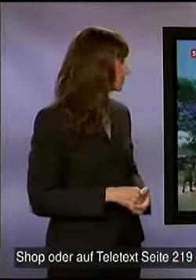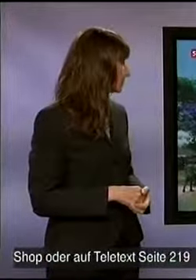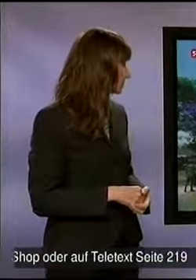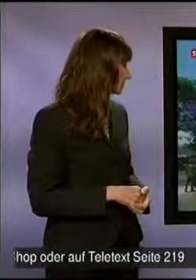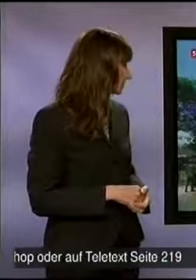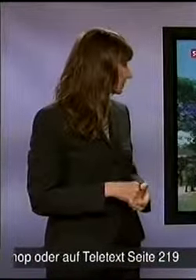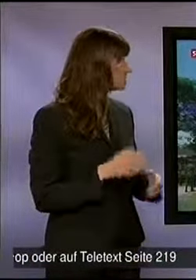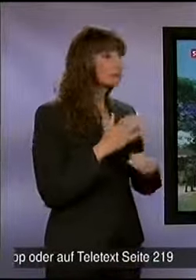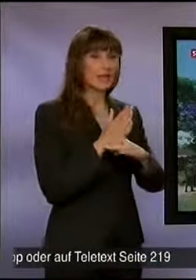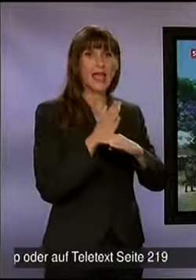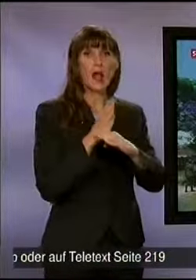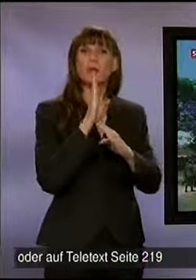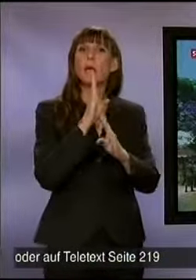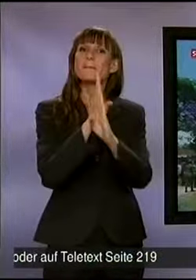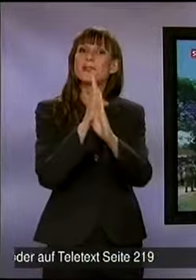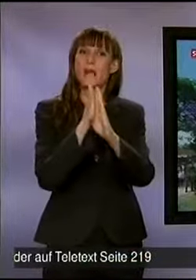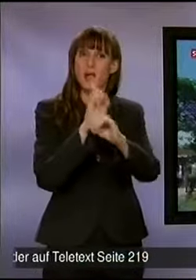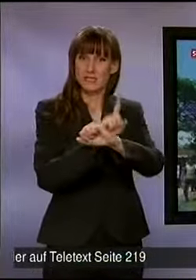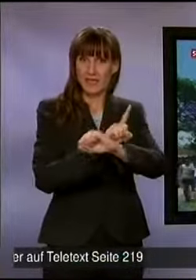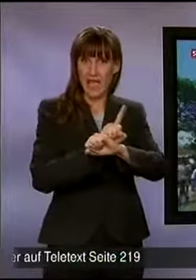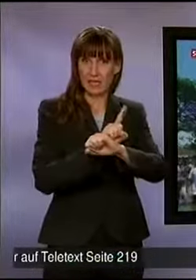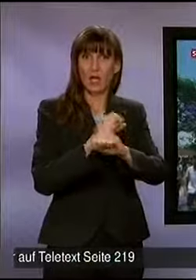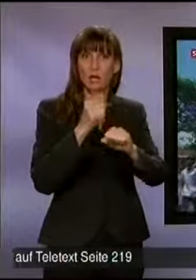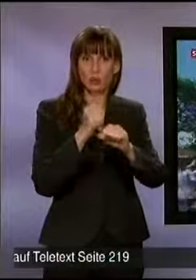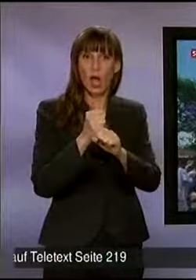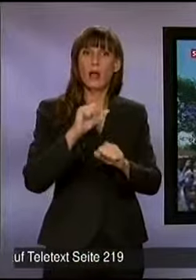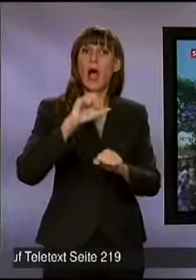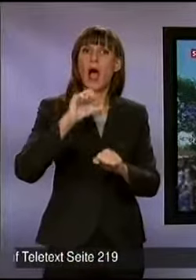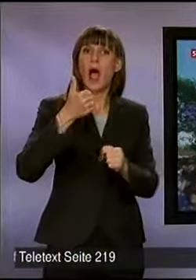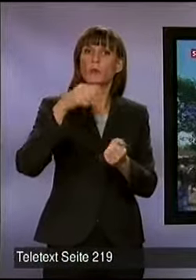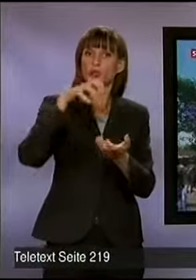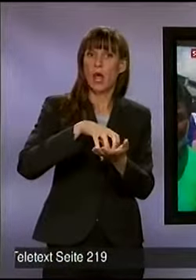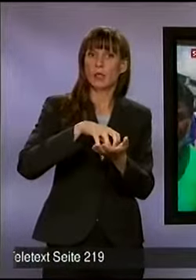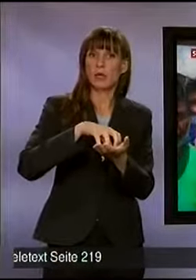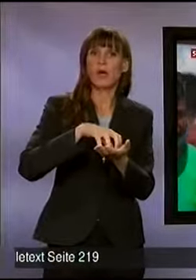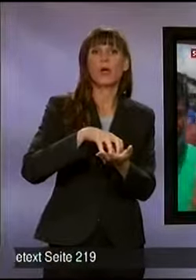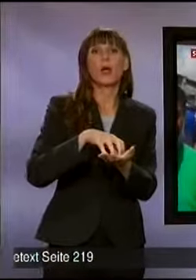Es ist Mittagszeit, als das heftige Nachbeben die Hauptstadt Kathmandu erschüttert.